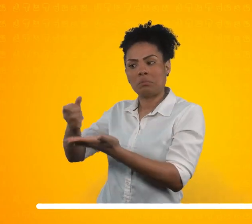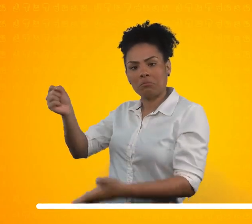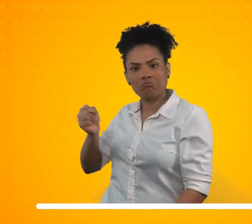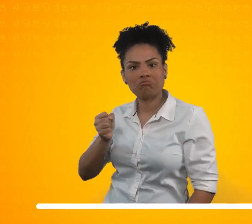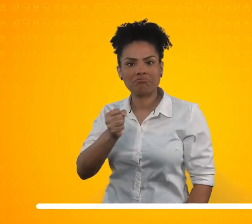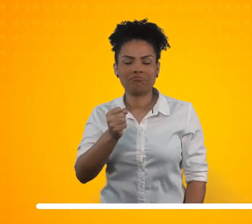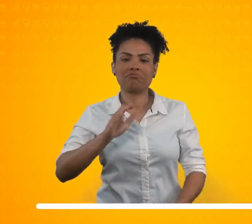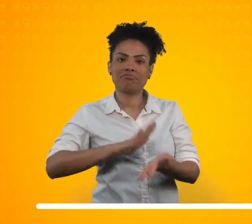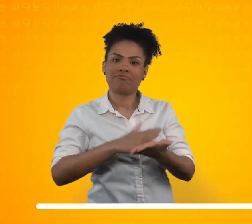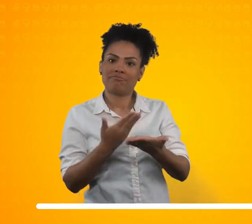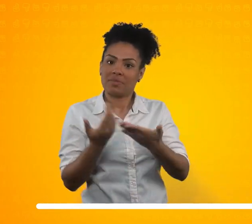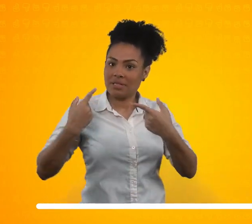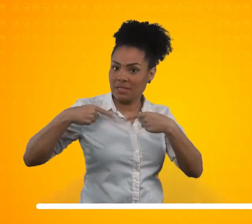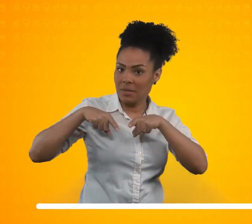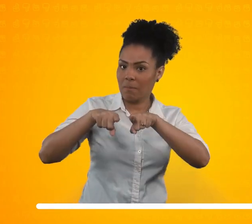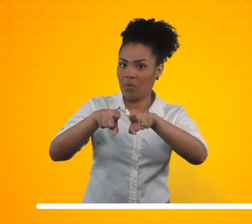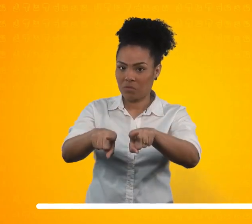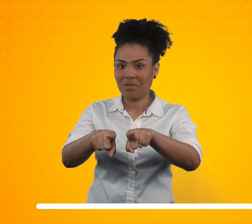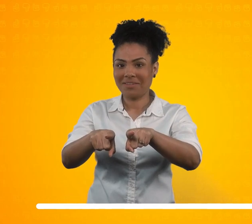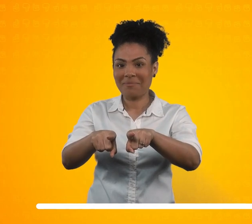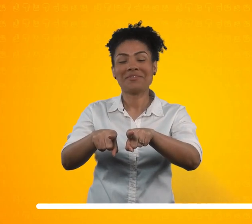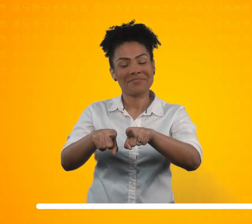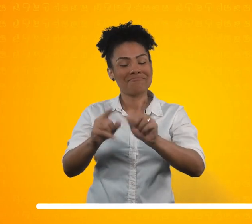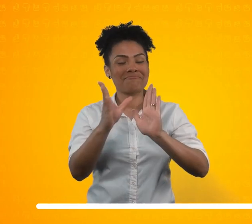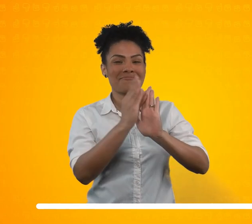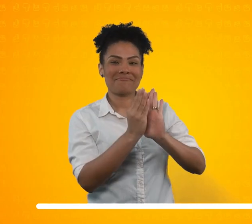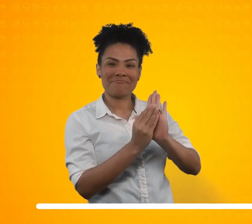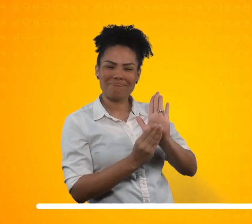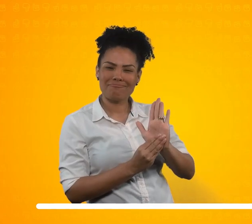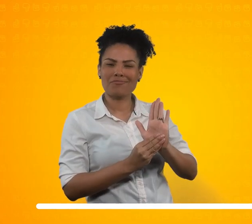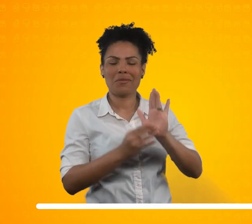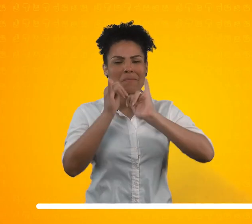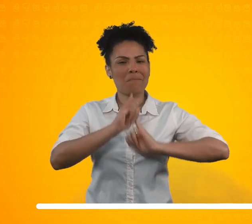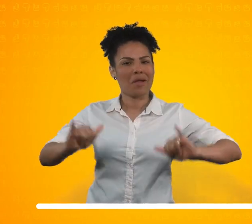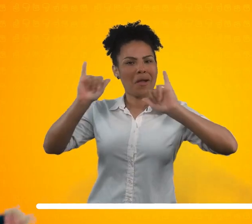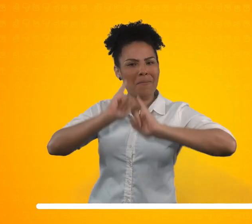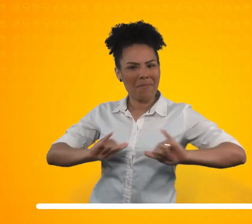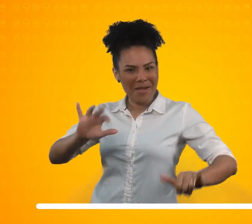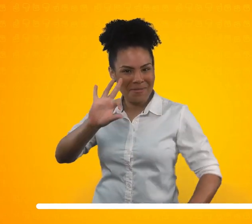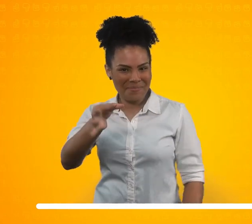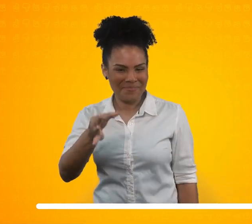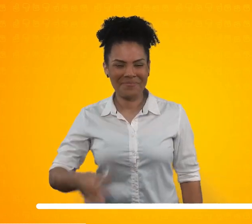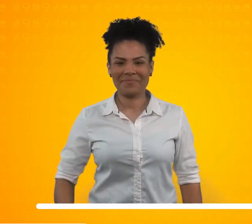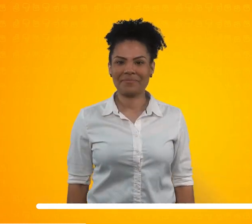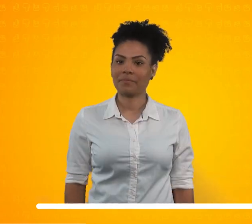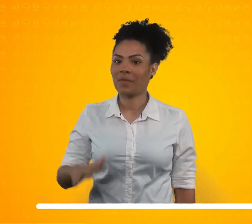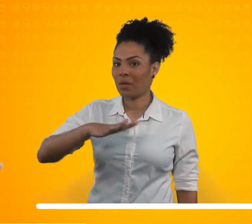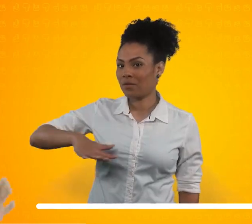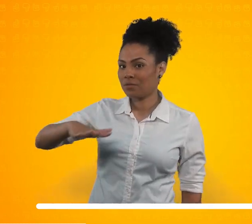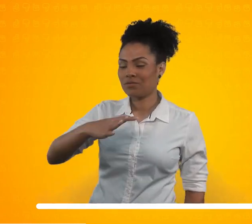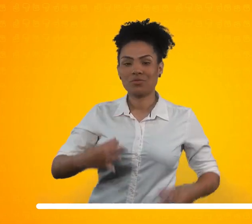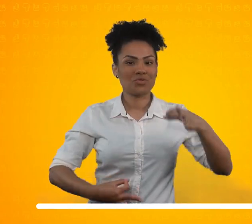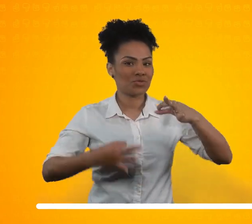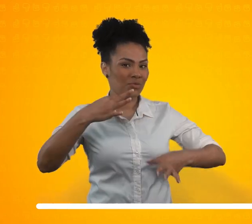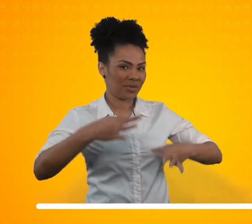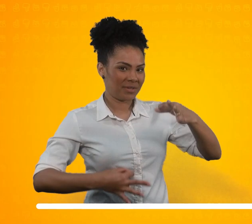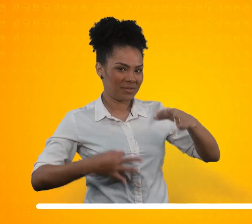interpretar, simultaneamente, os conteúdos ali falados. No âmbito jurídico, a comunidade